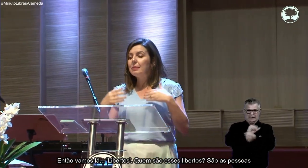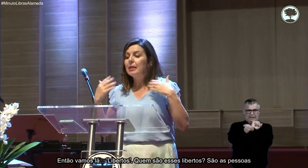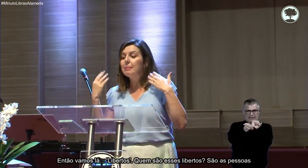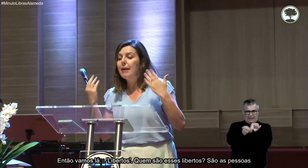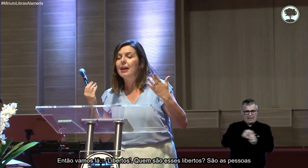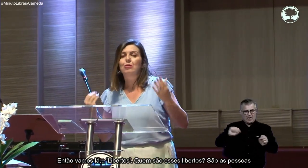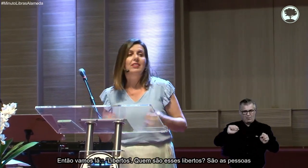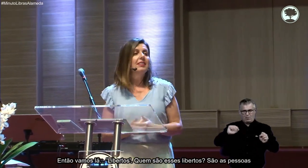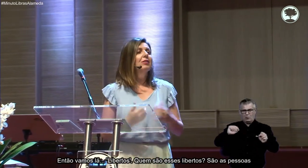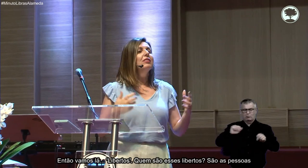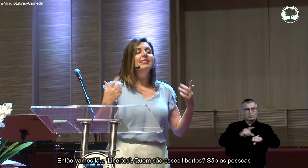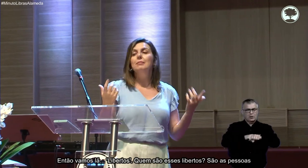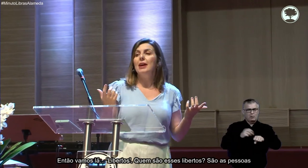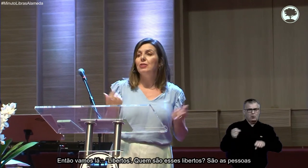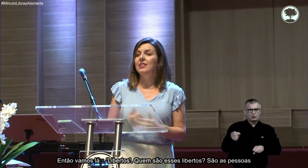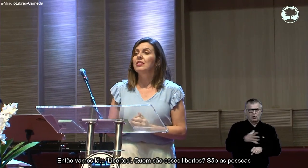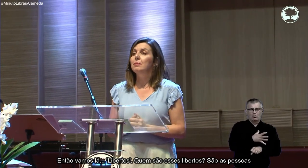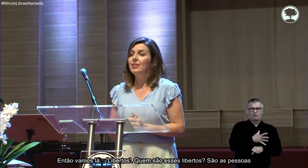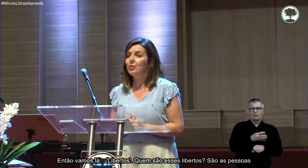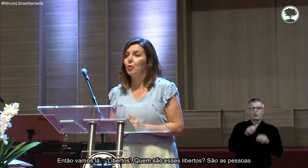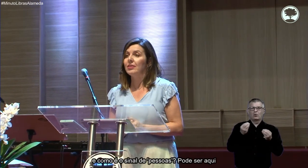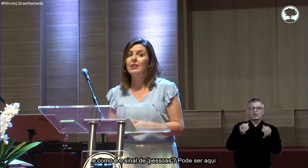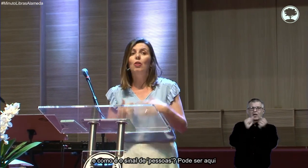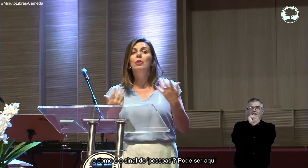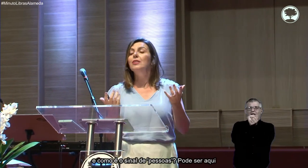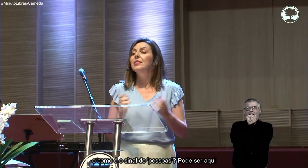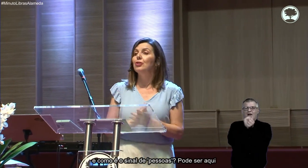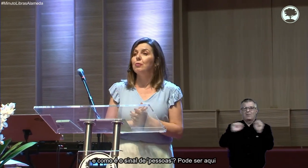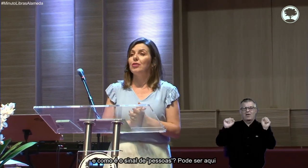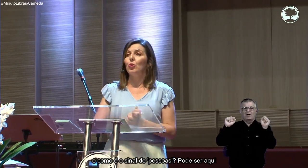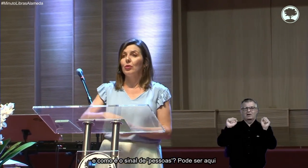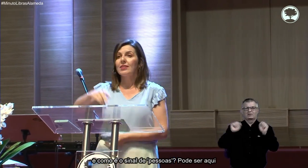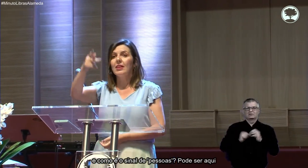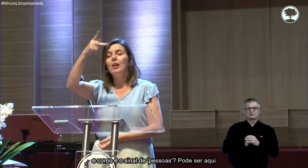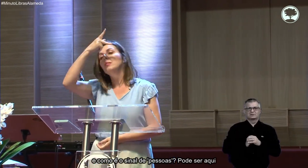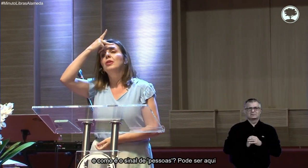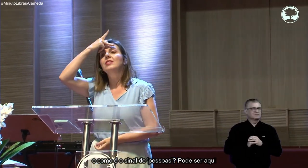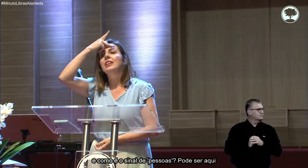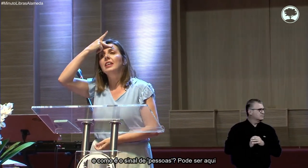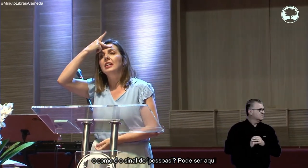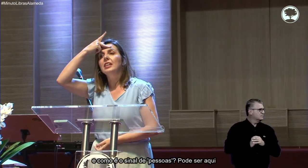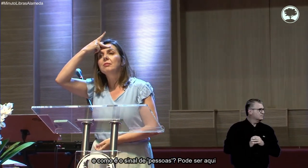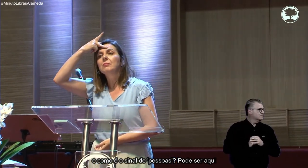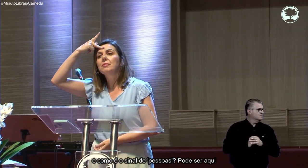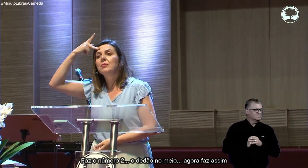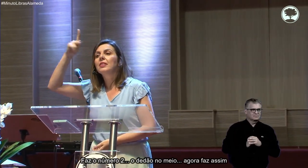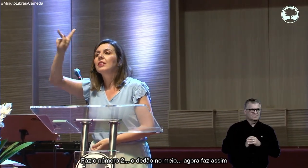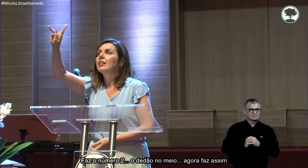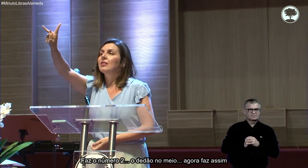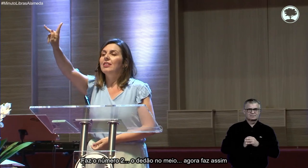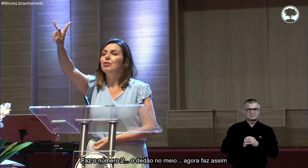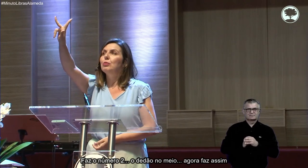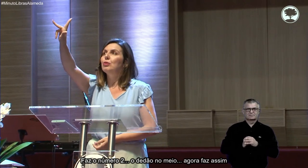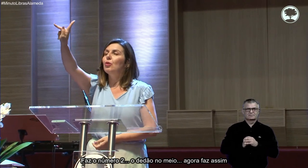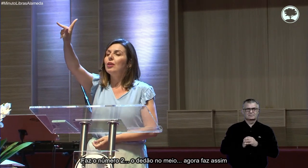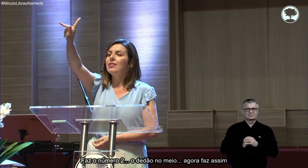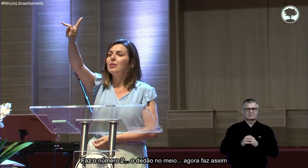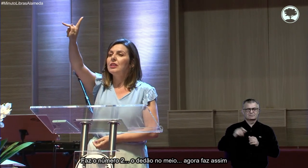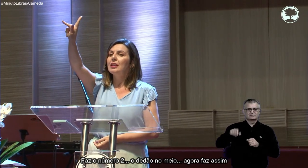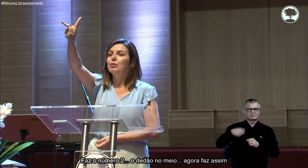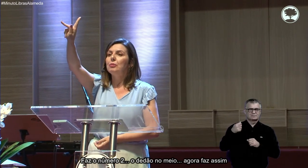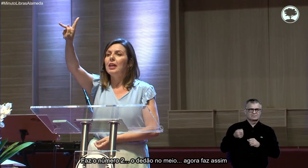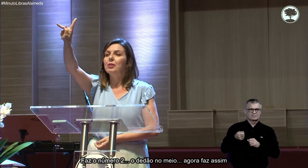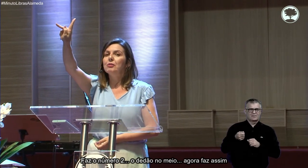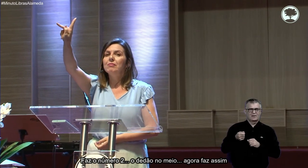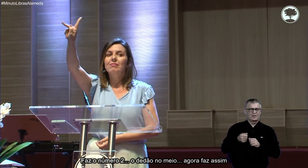vamos lá. Libertos. Quem são esses libertos? São as pessoas. E como é que o sinal de pessoas? Pode ser aqui. Faz o número dois.